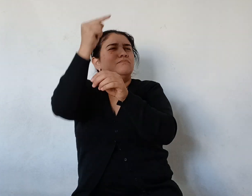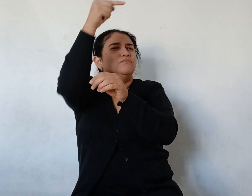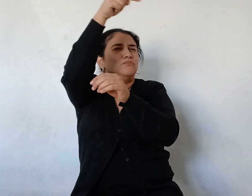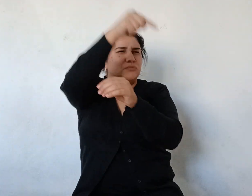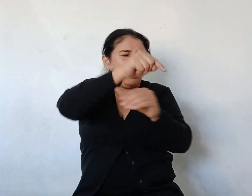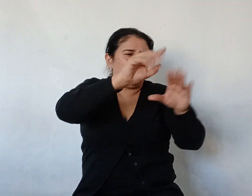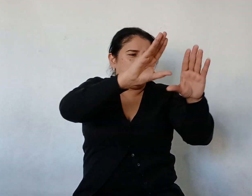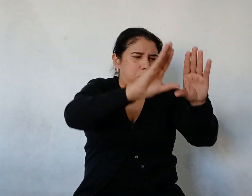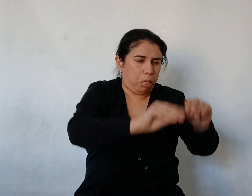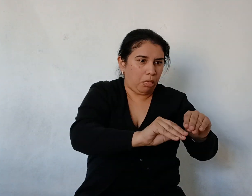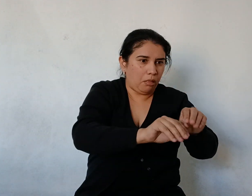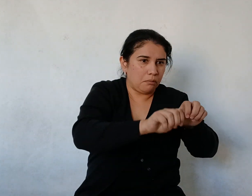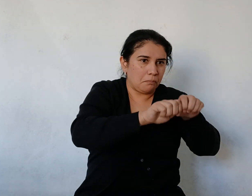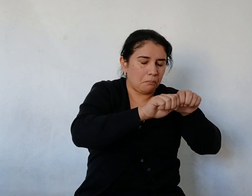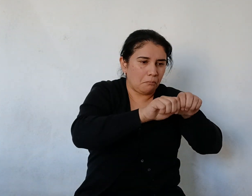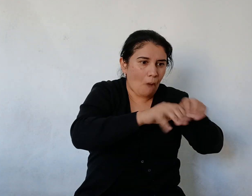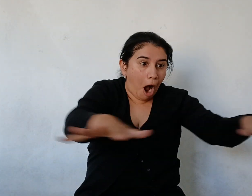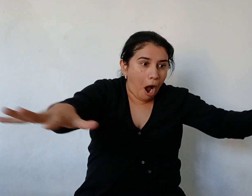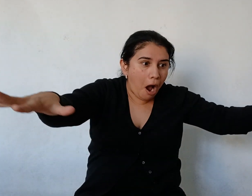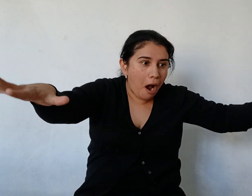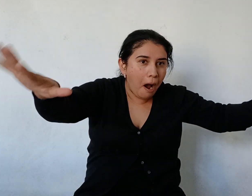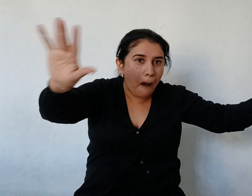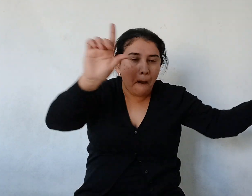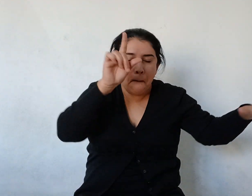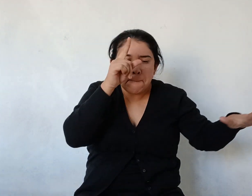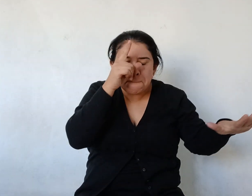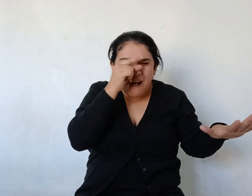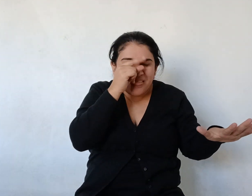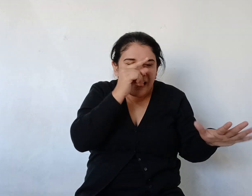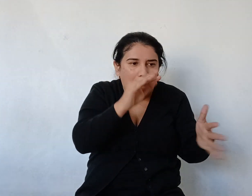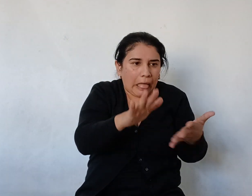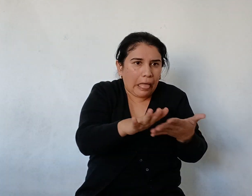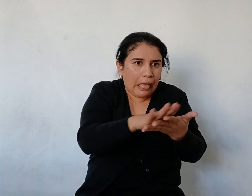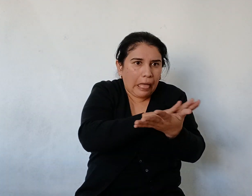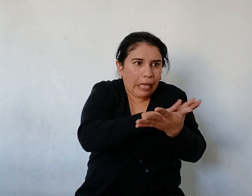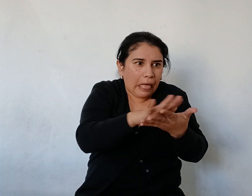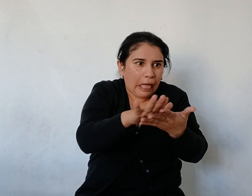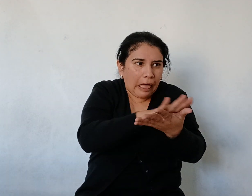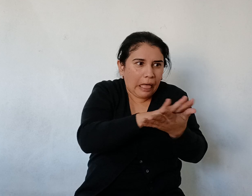nada del dique Nada Nada Nada Nada